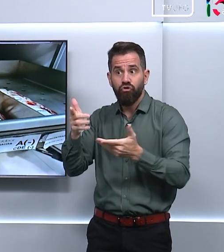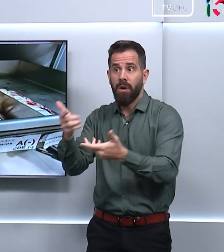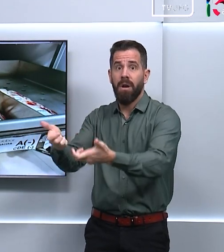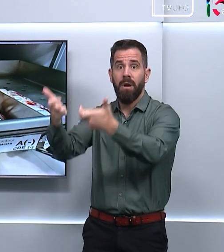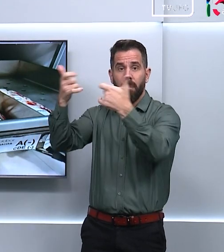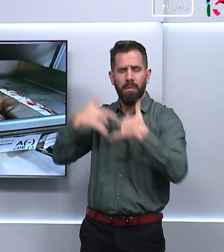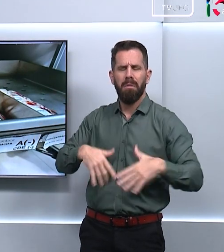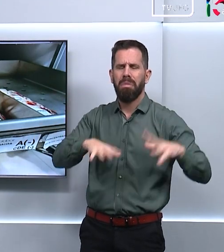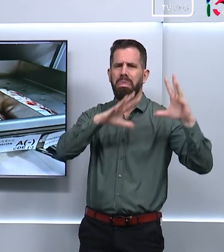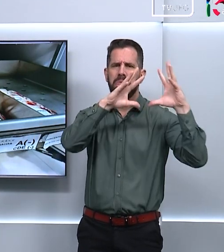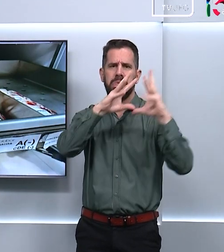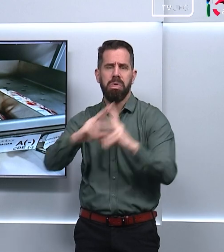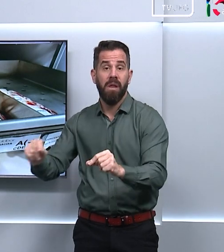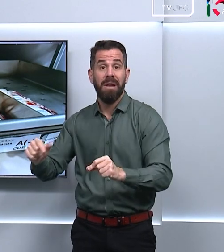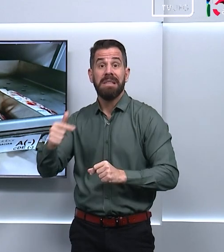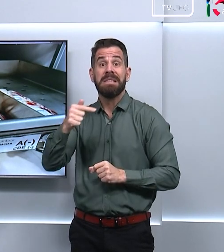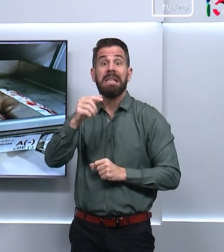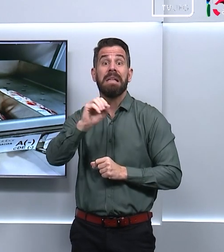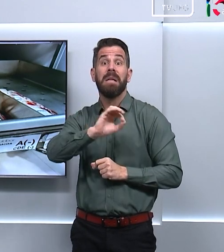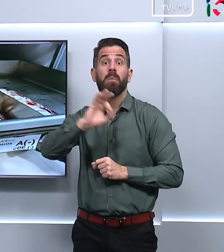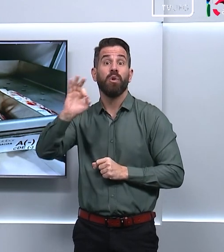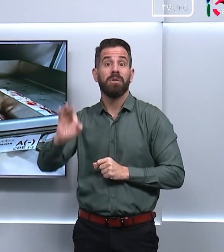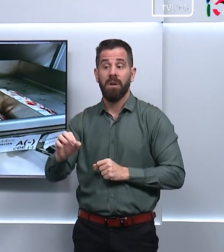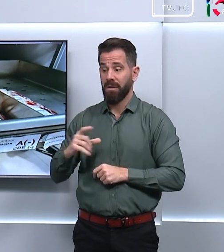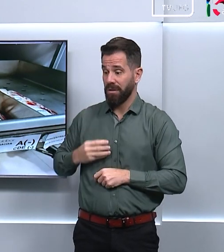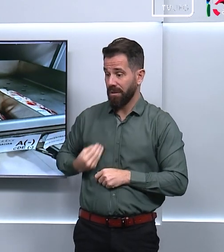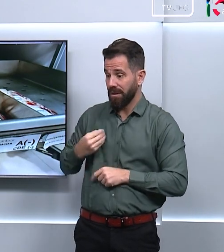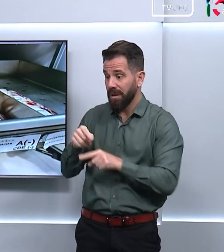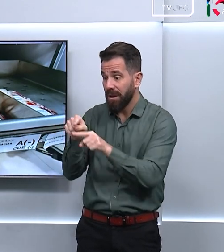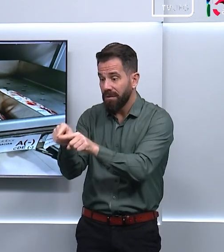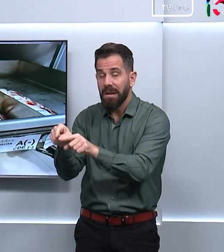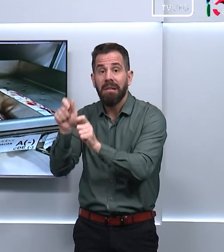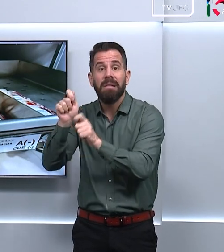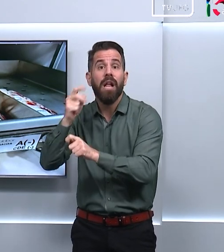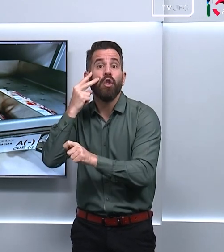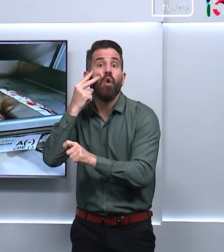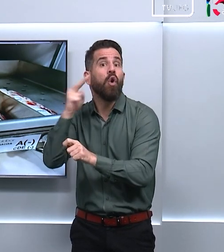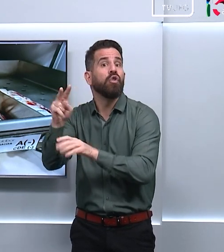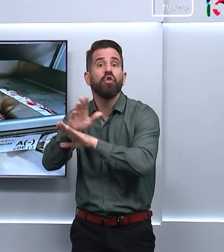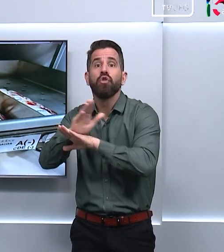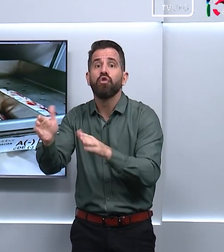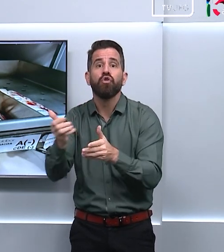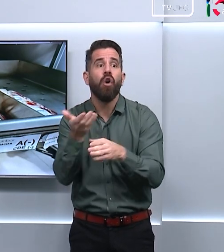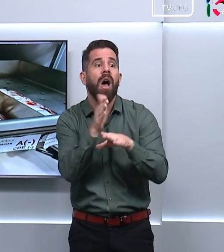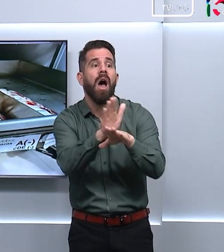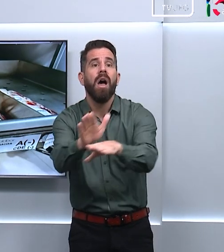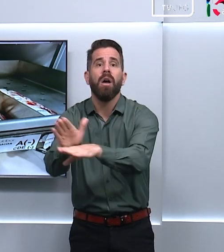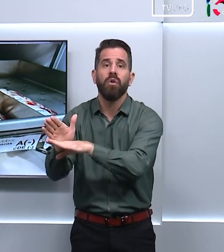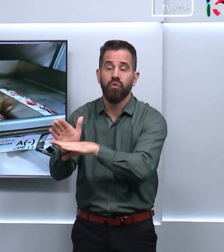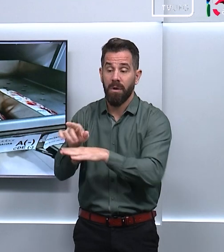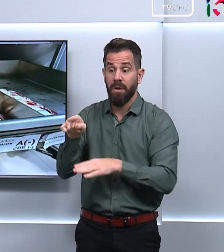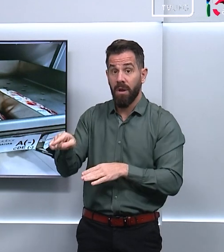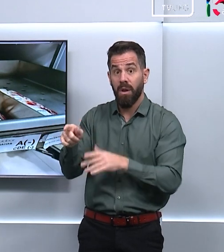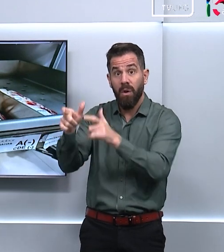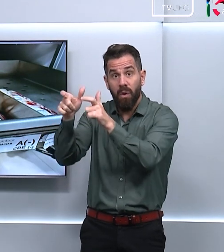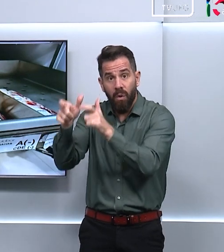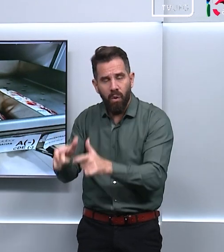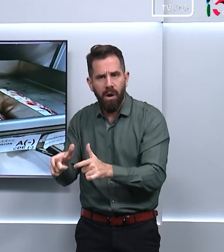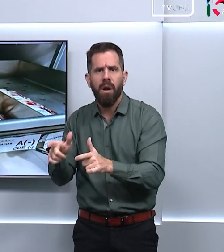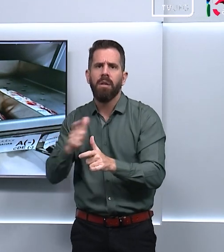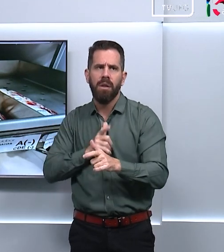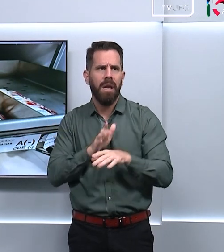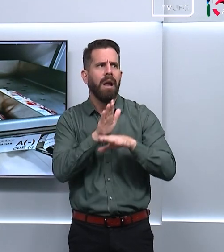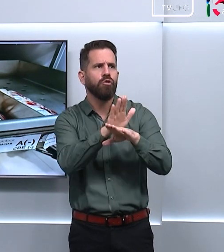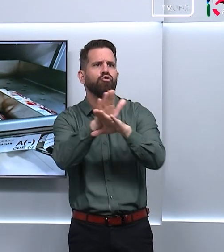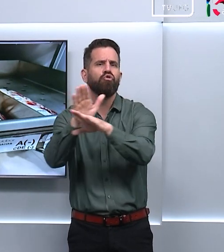quantidade que existe no local só consegue atender a população por mais dois dias. O Banco de Sangue atende 36 hospitais